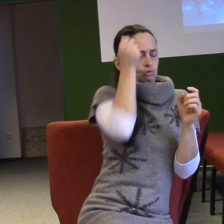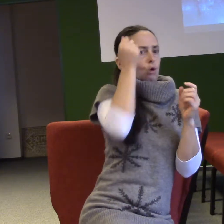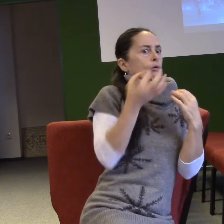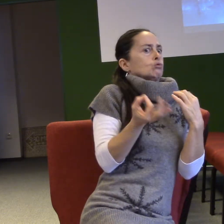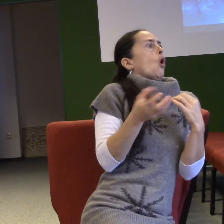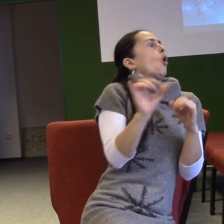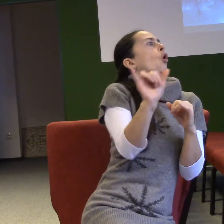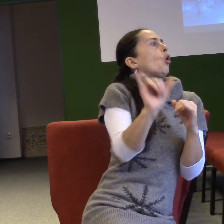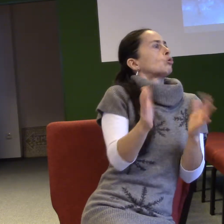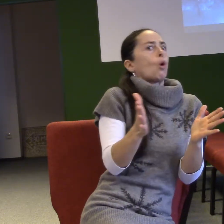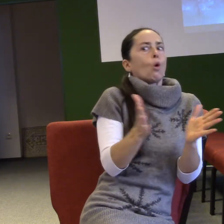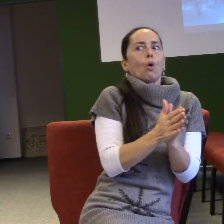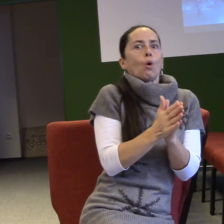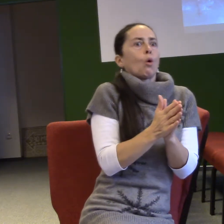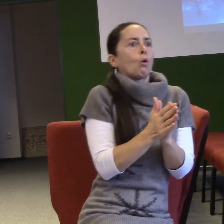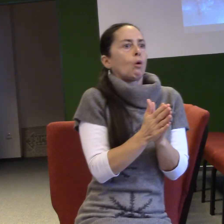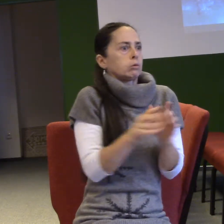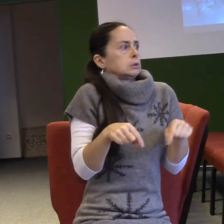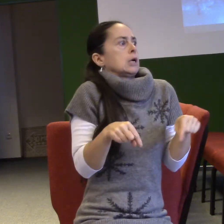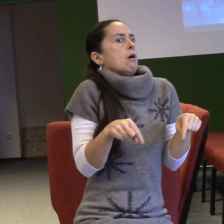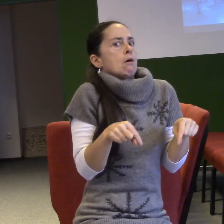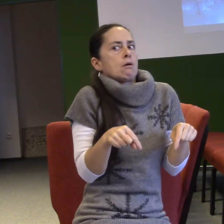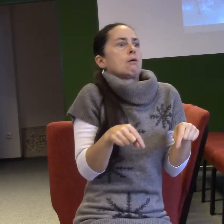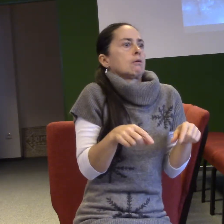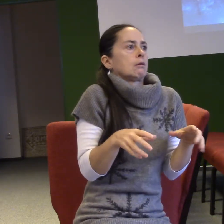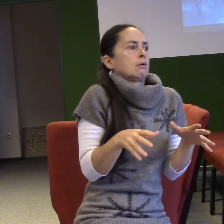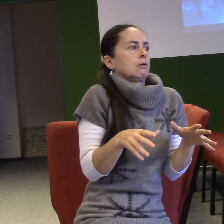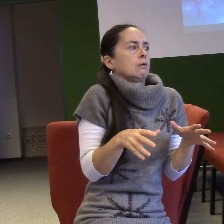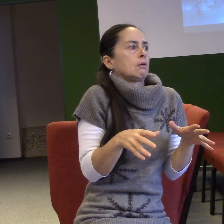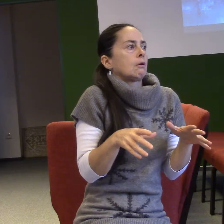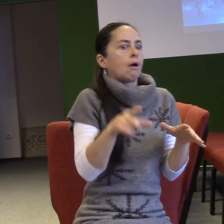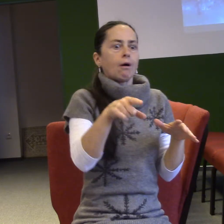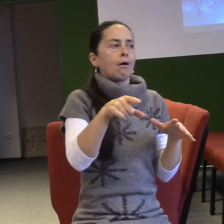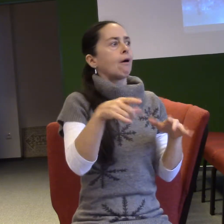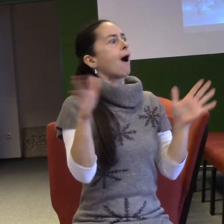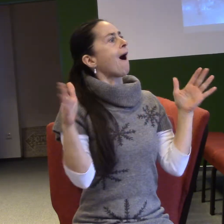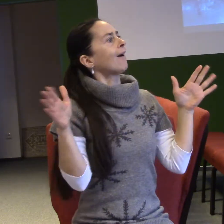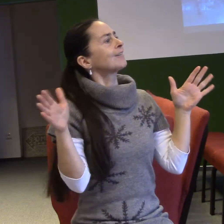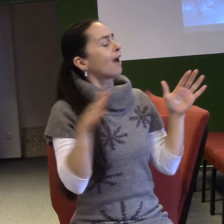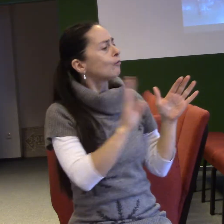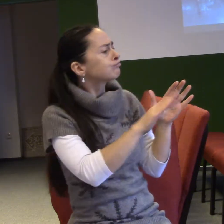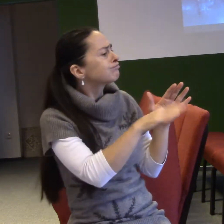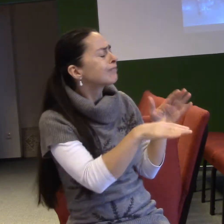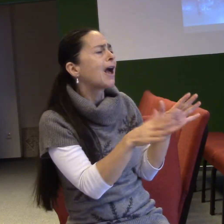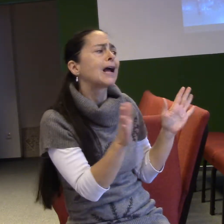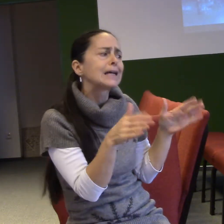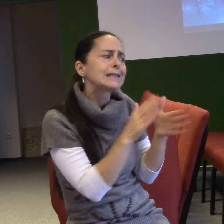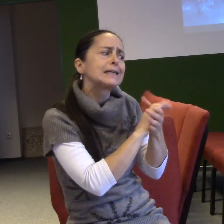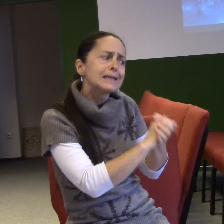ohromen a přemožem strachem. Boží ánděl ho však uklidňoval. Neboj se, Zachariáši.